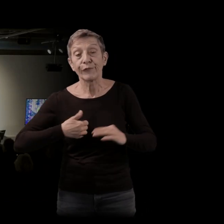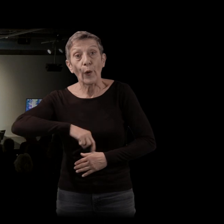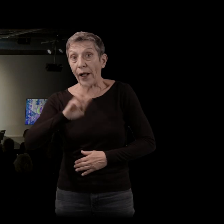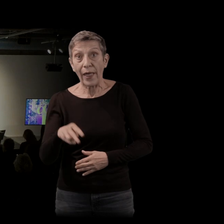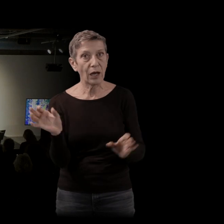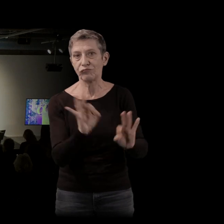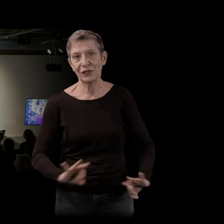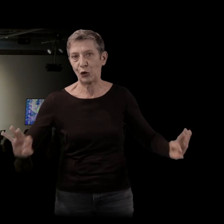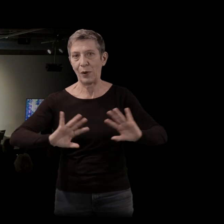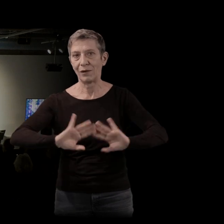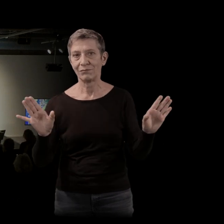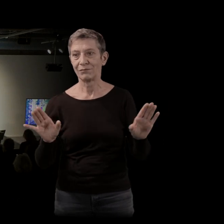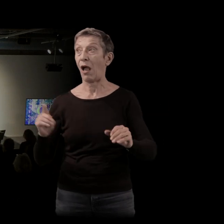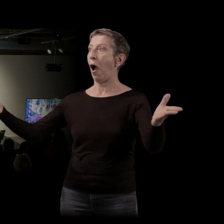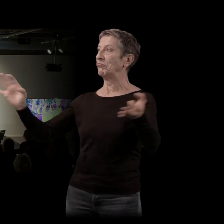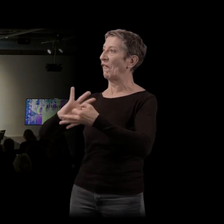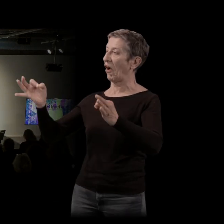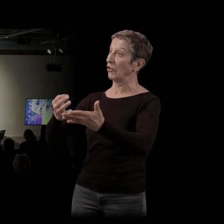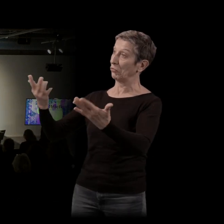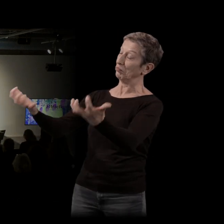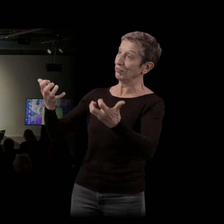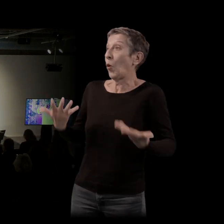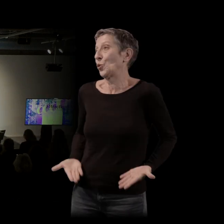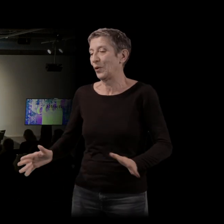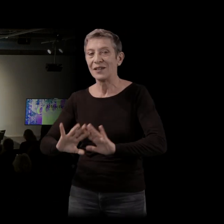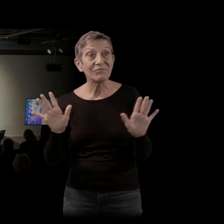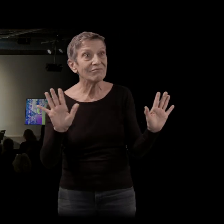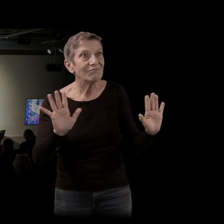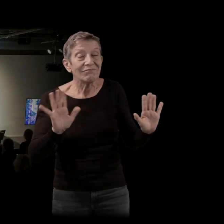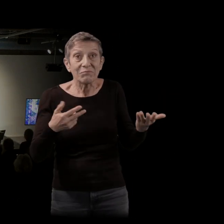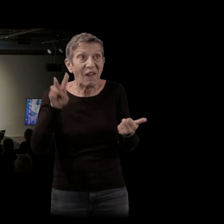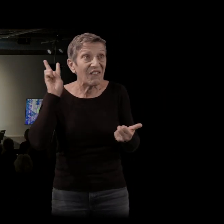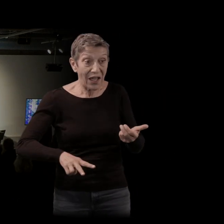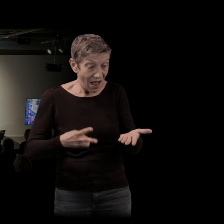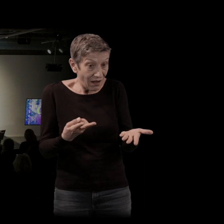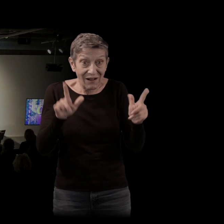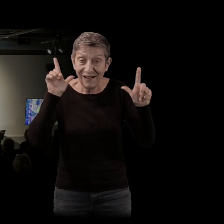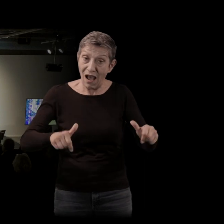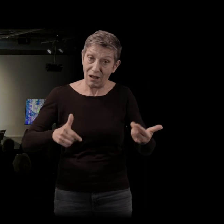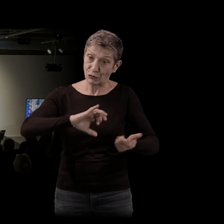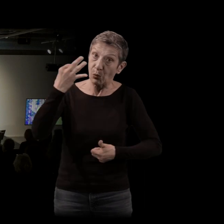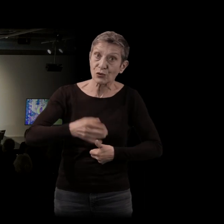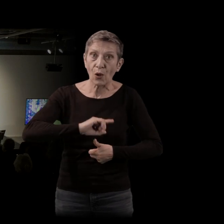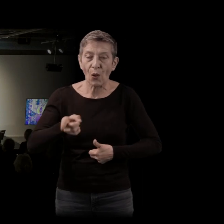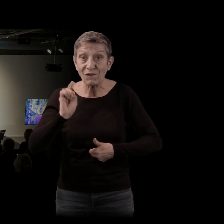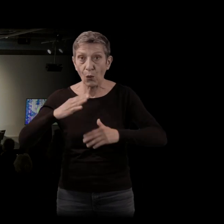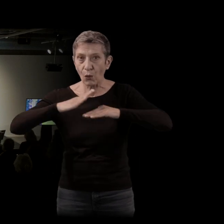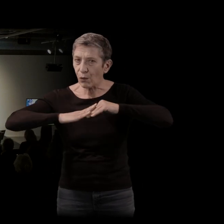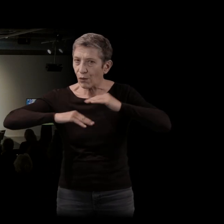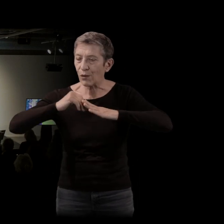partir de là. Phrase du jour. Le réel, ça n'existe pas. En tout cas, pas d'une manière absolue. Il faut toujours le construire. Le réel que construit un